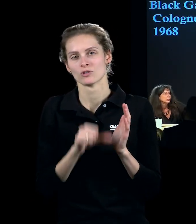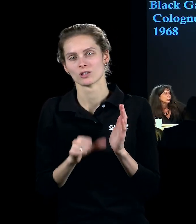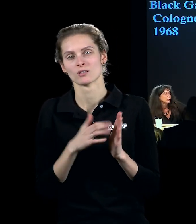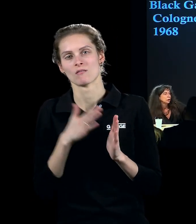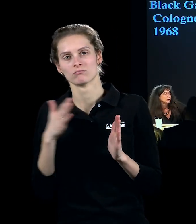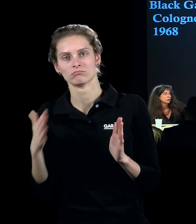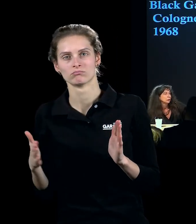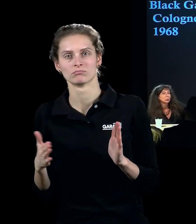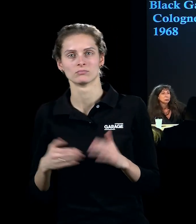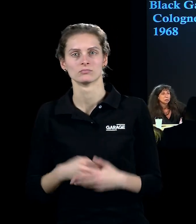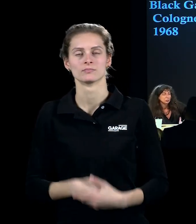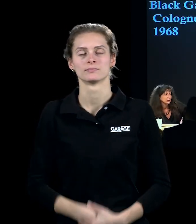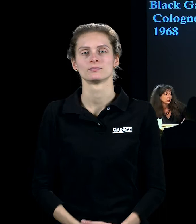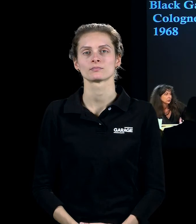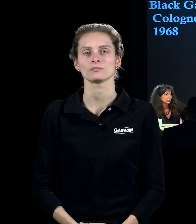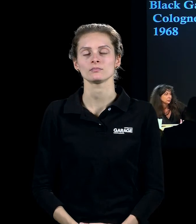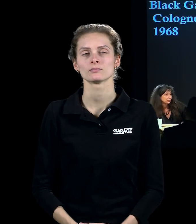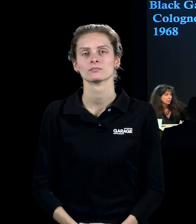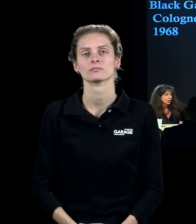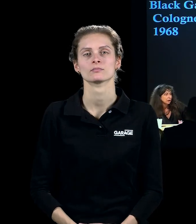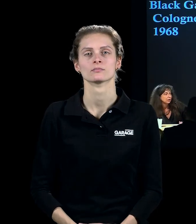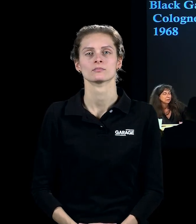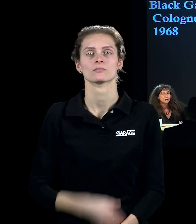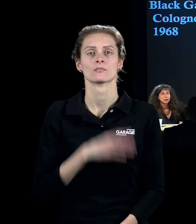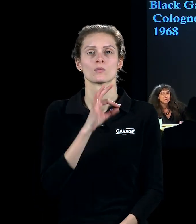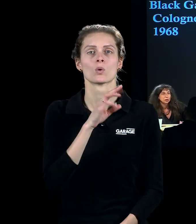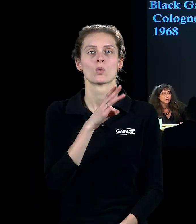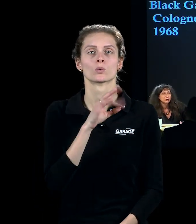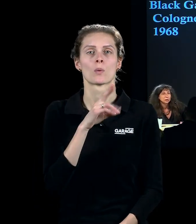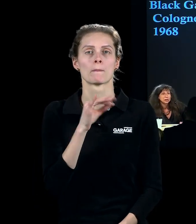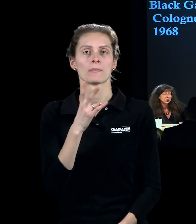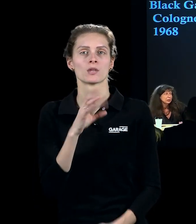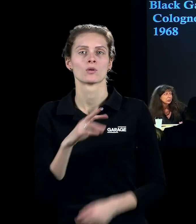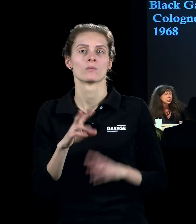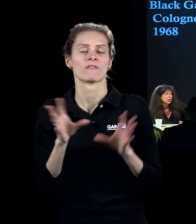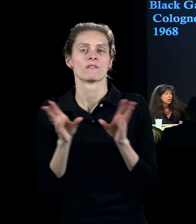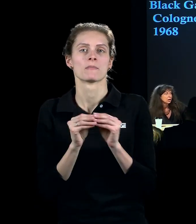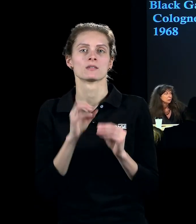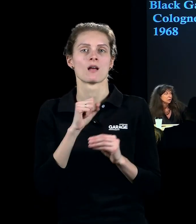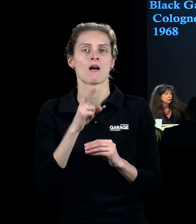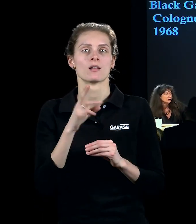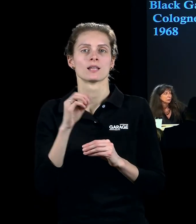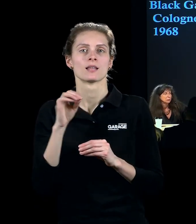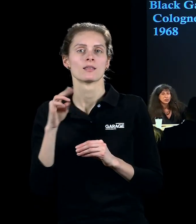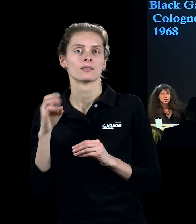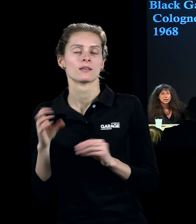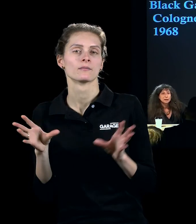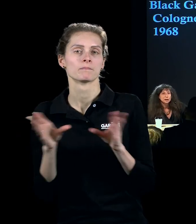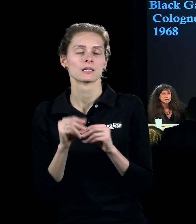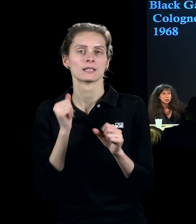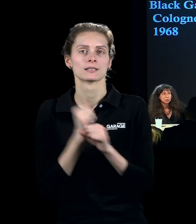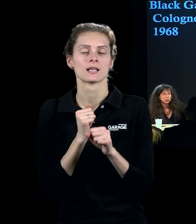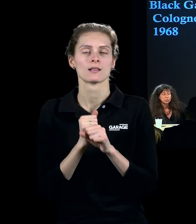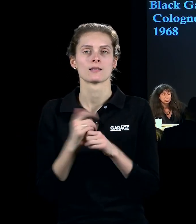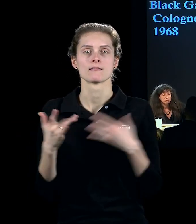с него, вот в сотрудничестве, он вместе с Альдо Тембелином, он основывает театр, Black Gate,